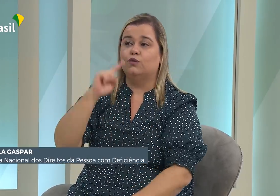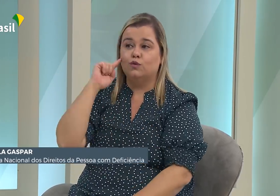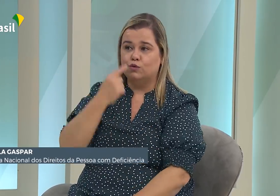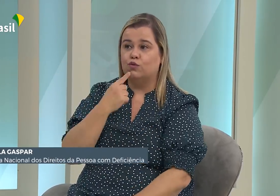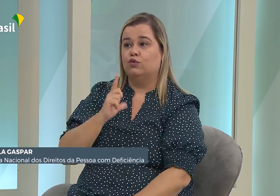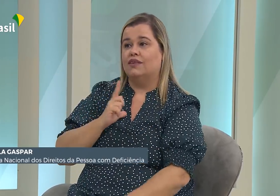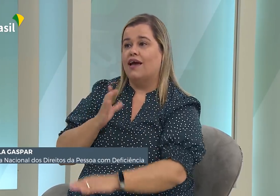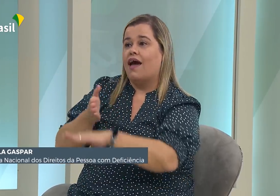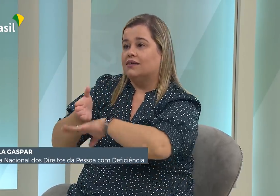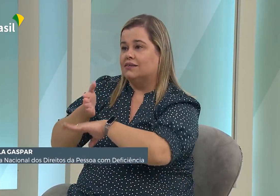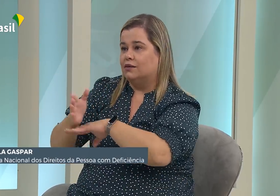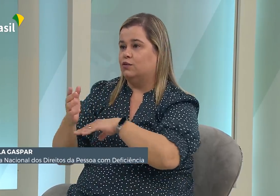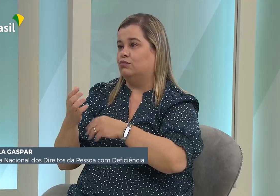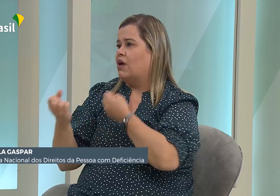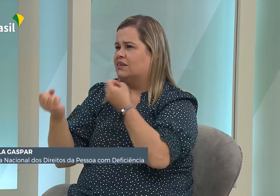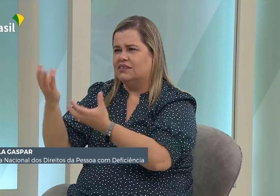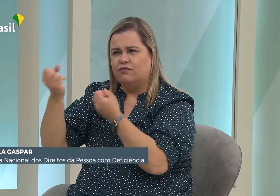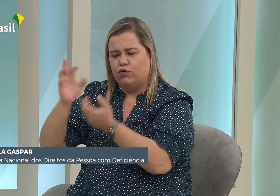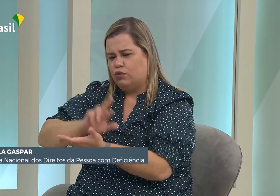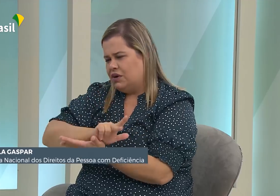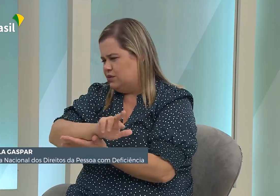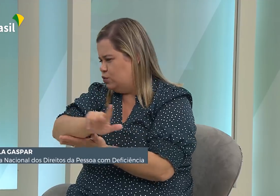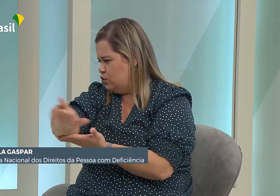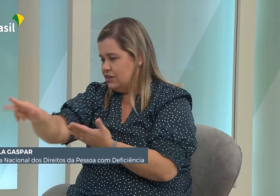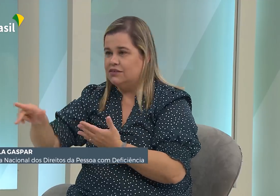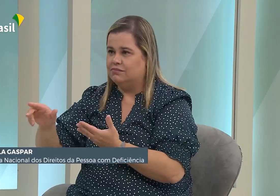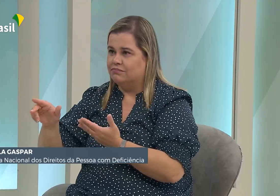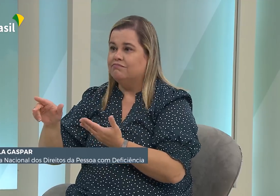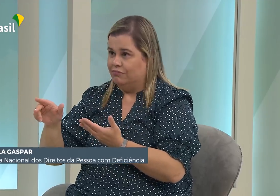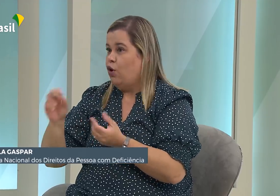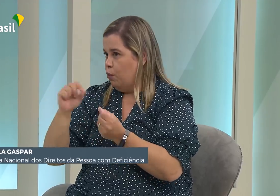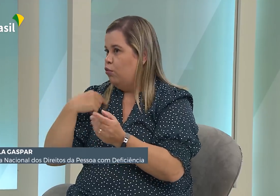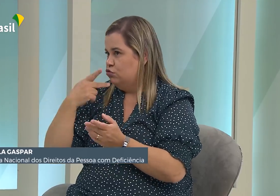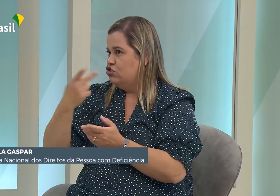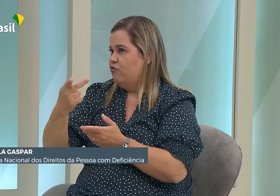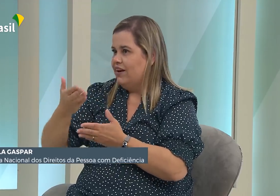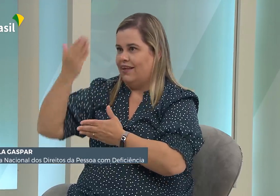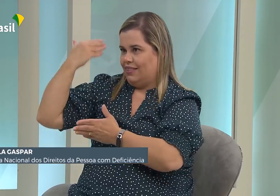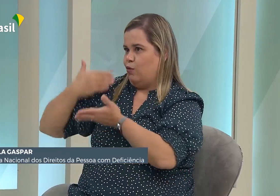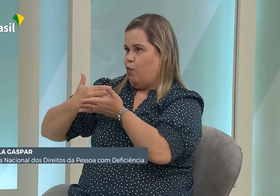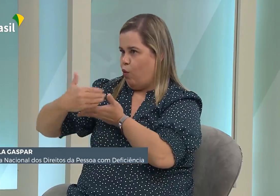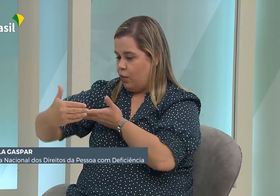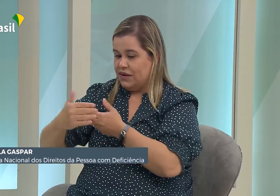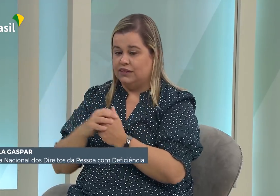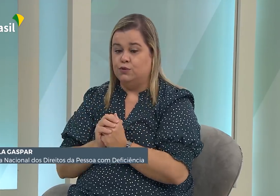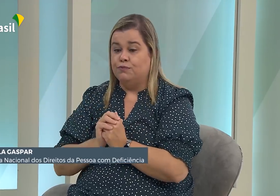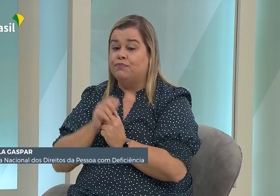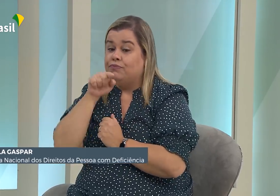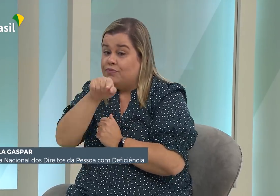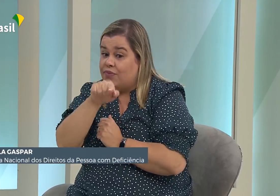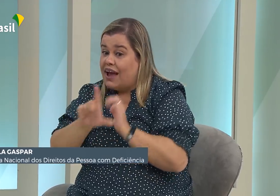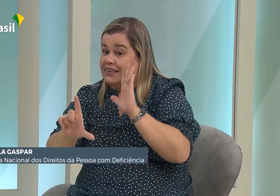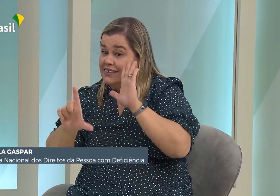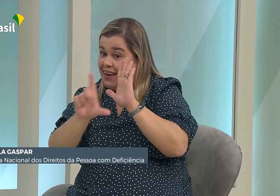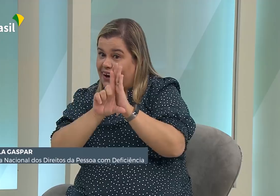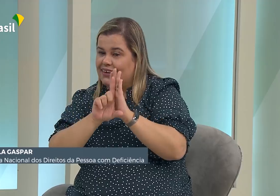a importância do surdo ter acesso às informações. Como eu falei anteriormente, precisamos